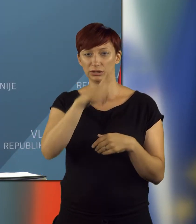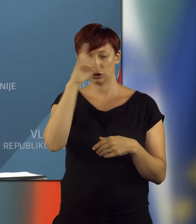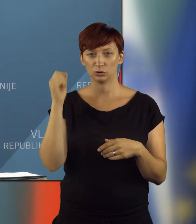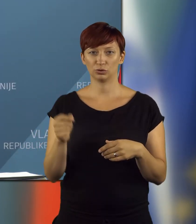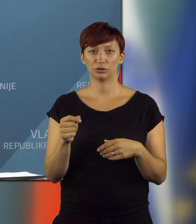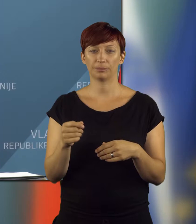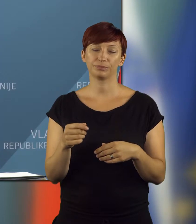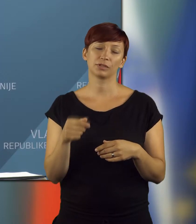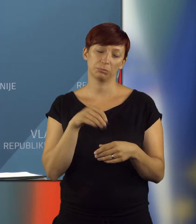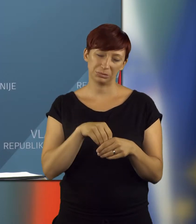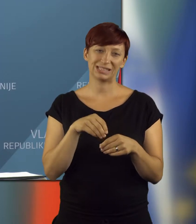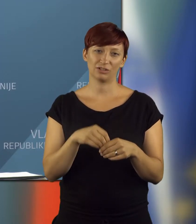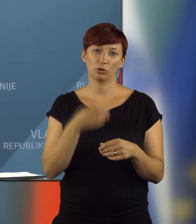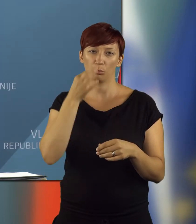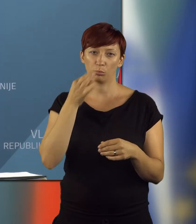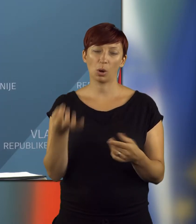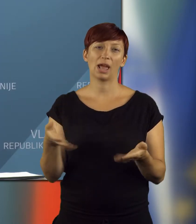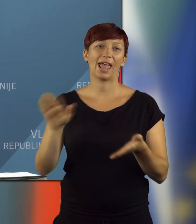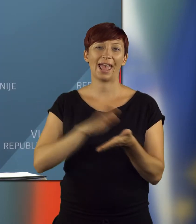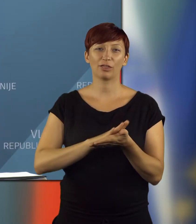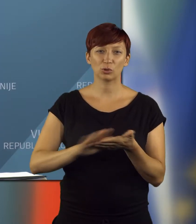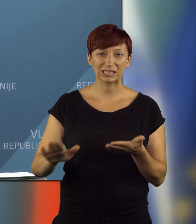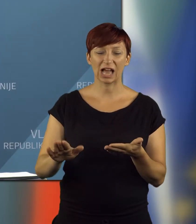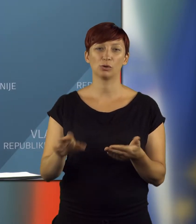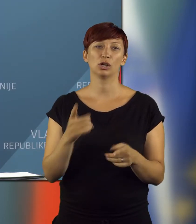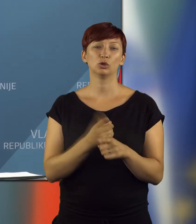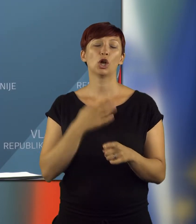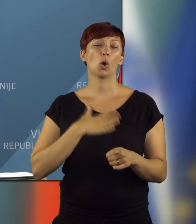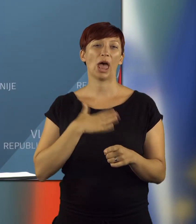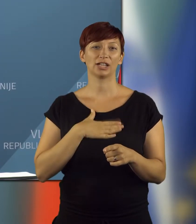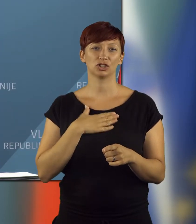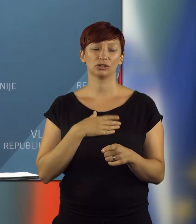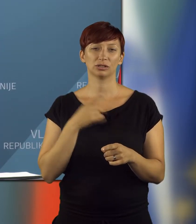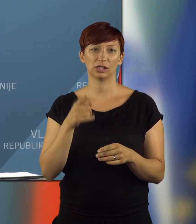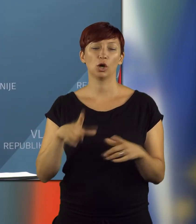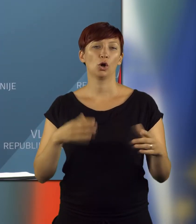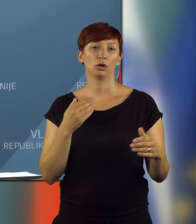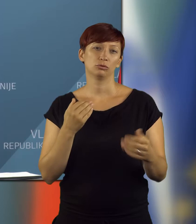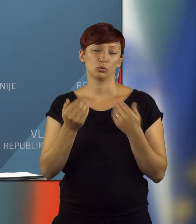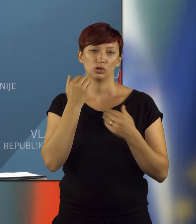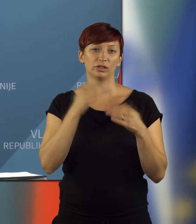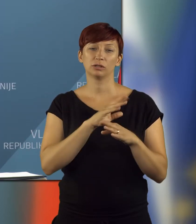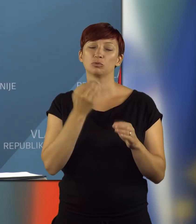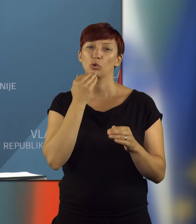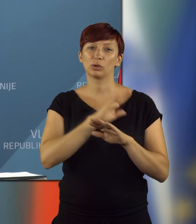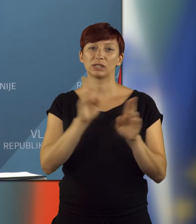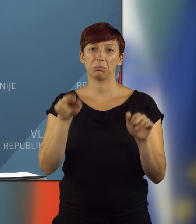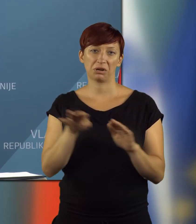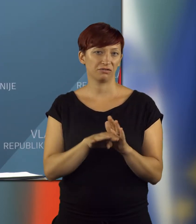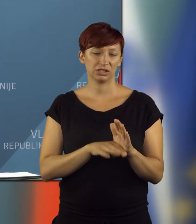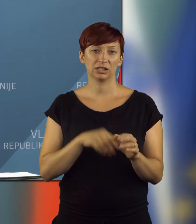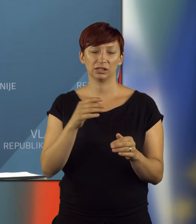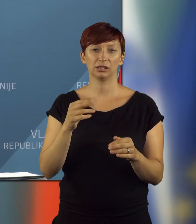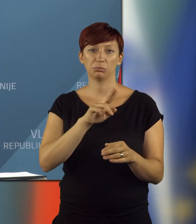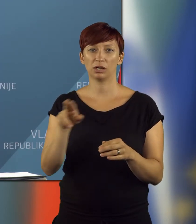življenje teh ljudi bistveno bolj enostavno in olajšano, saj uživajo skoraj vse pravice,